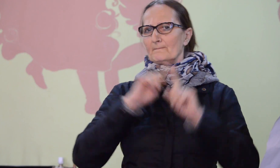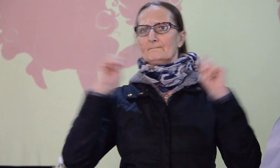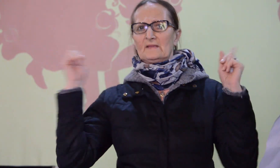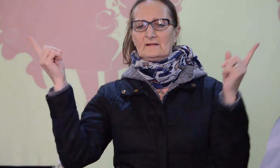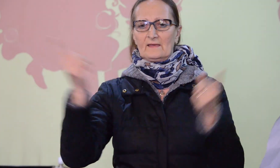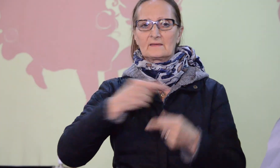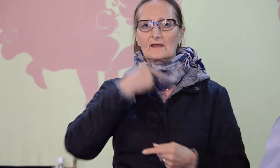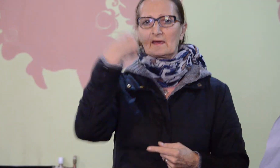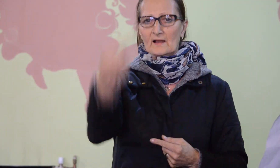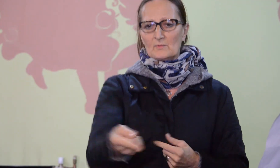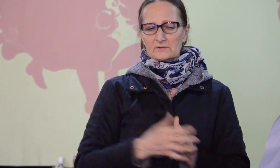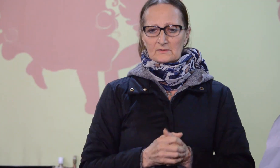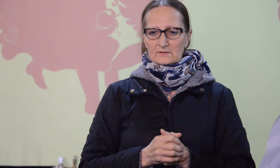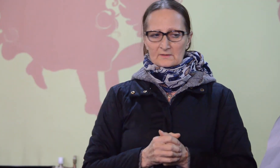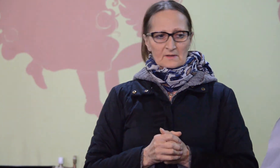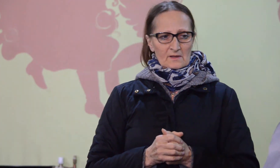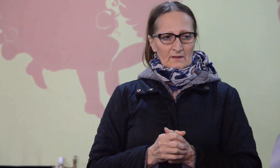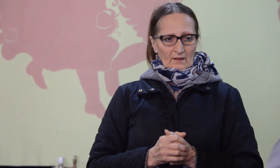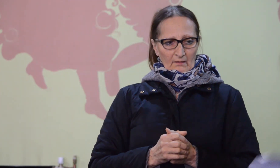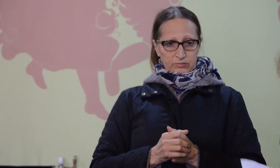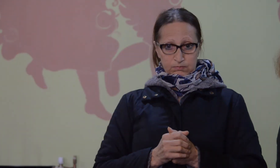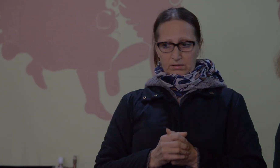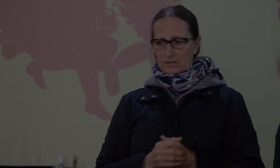NAMASTE NAMASTE